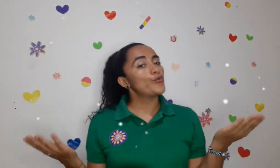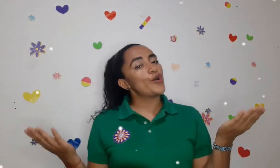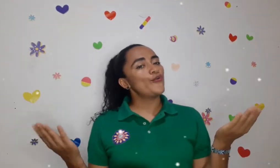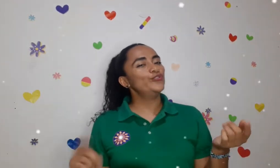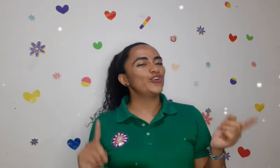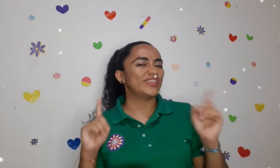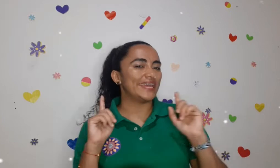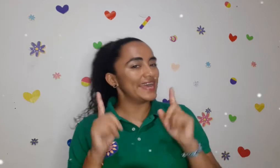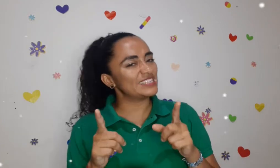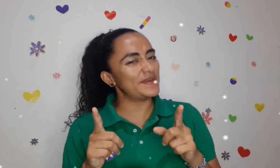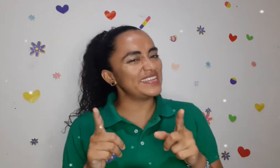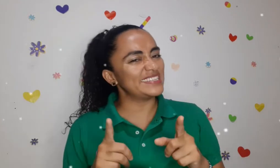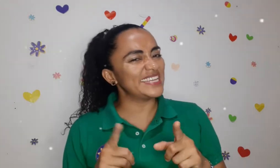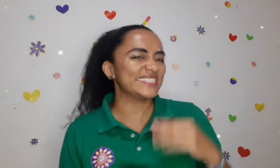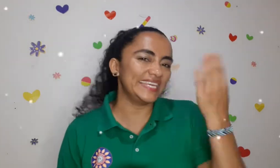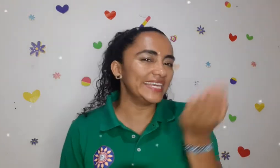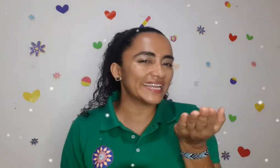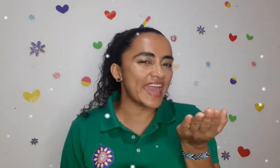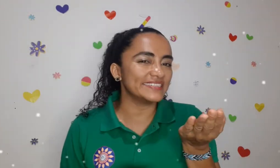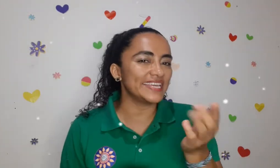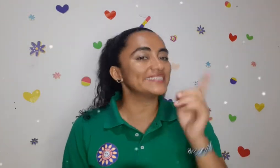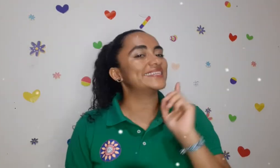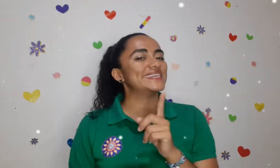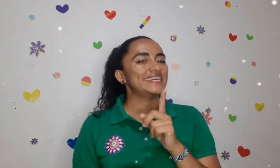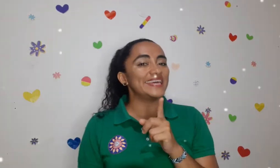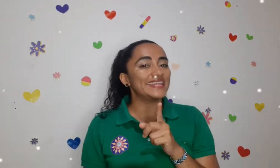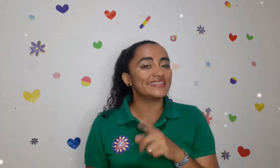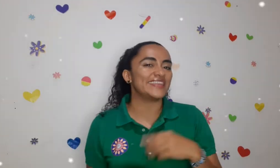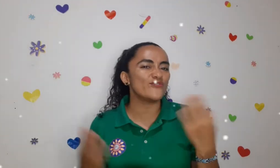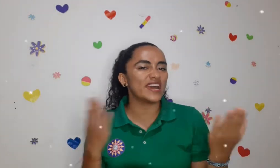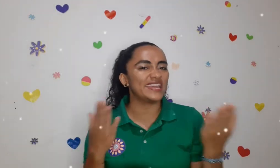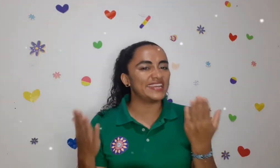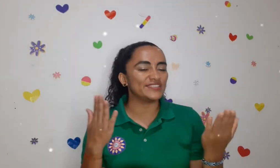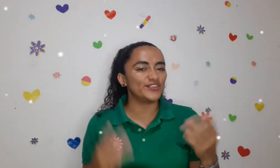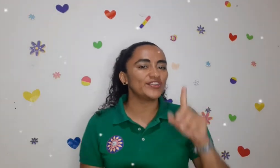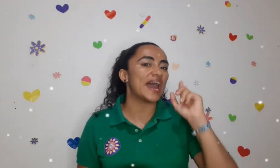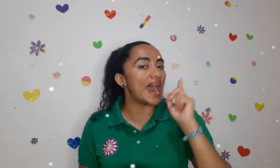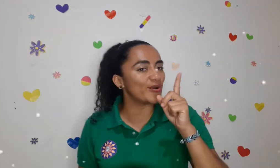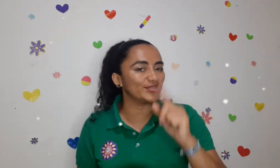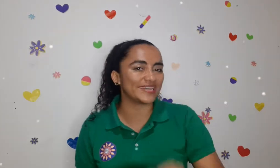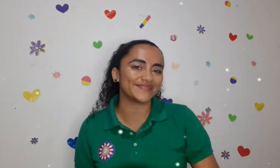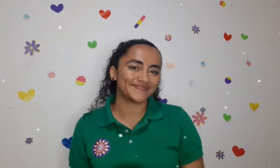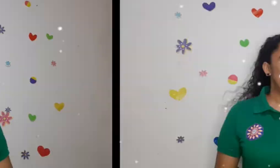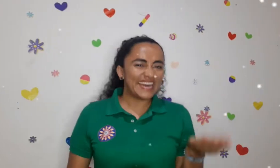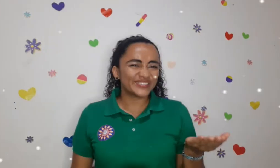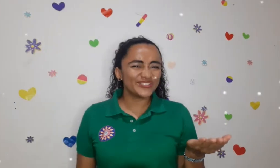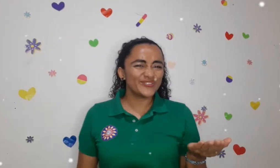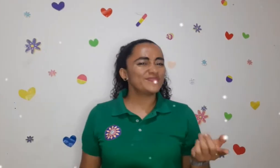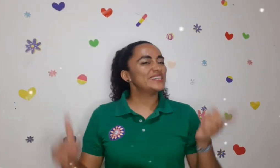conjunto de experiencias y creencias que se heredan de una generación a otra. Las costumbres